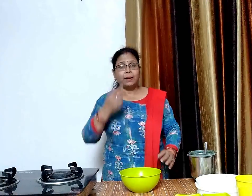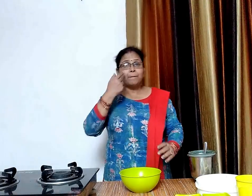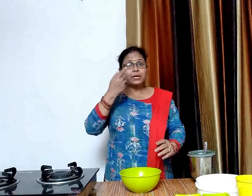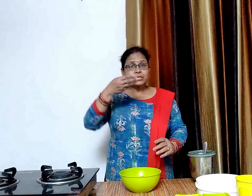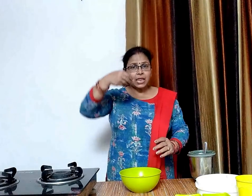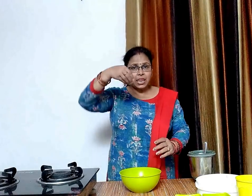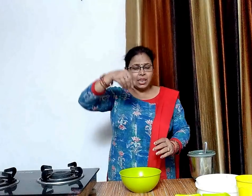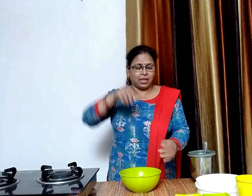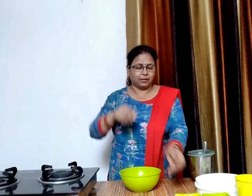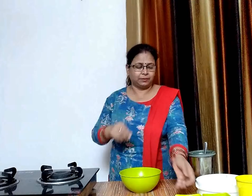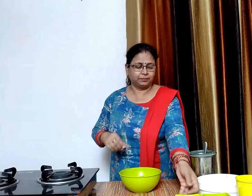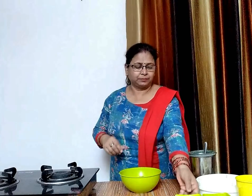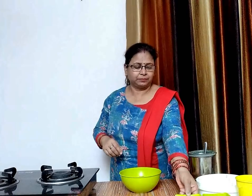अब इसमें आधा कब बेशन